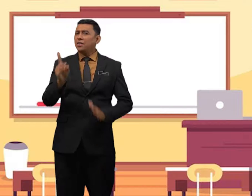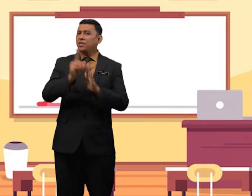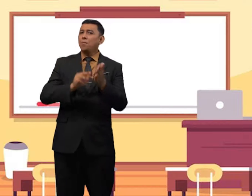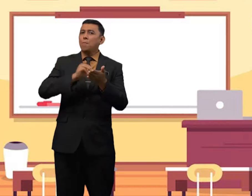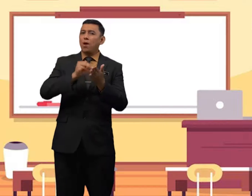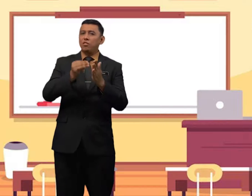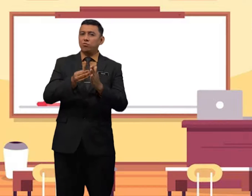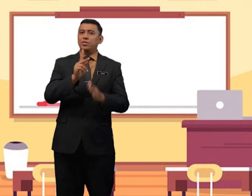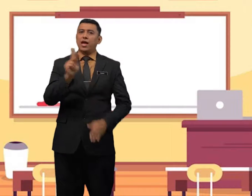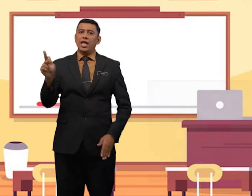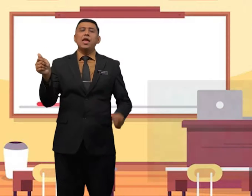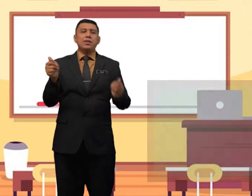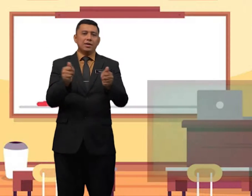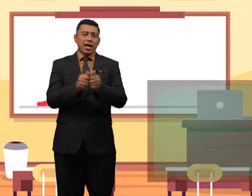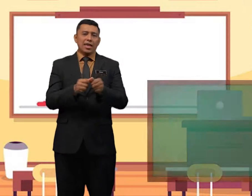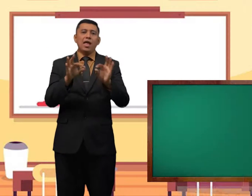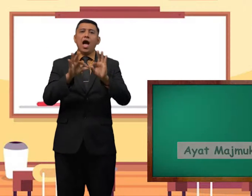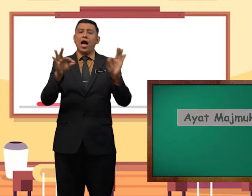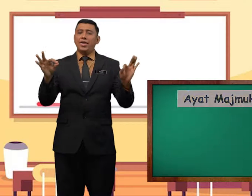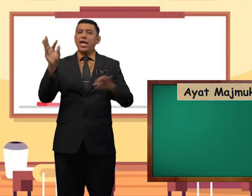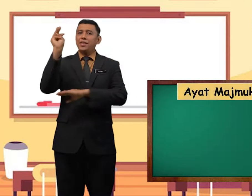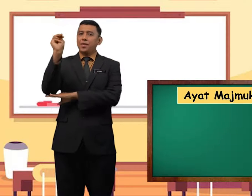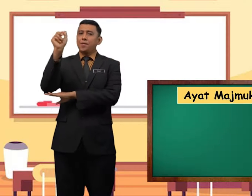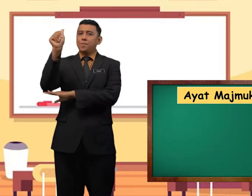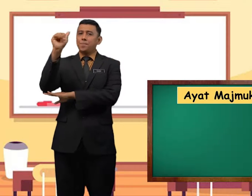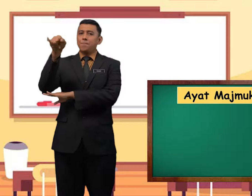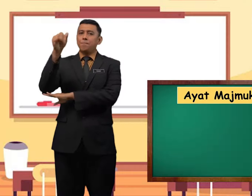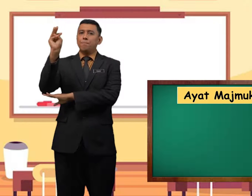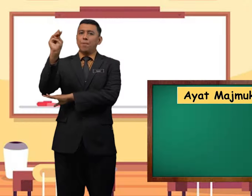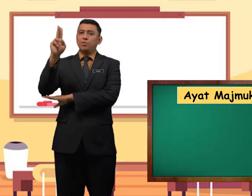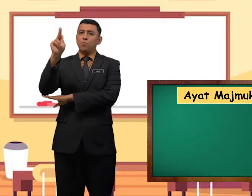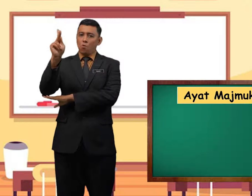dimaksudkan dengan ayat majmuk.